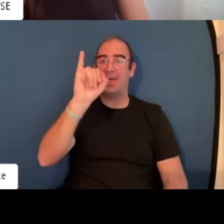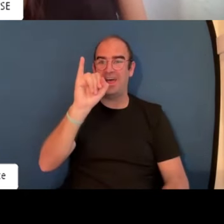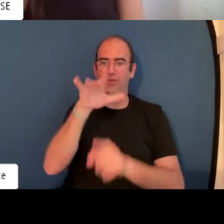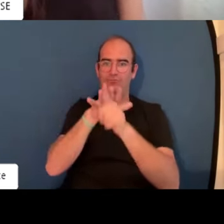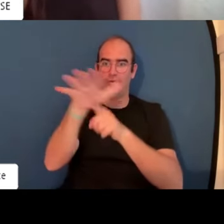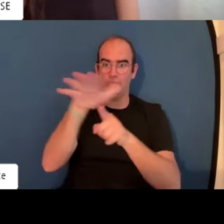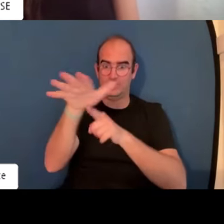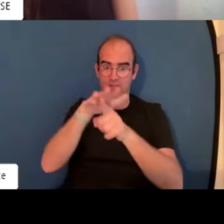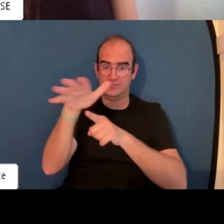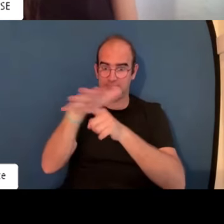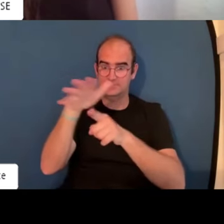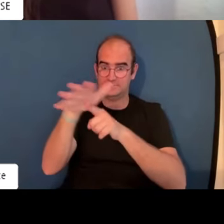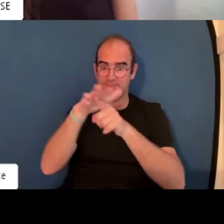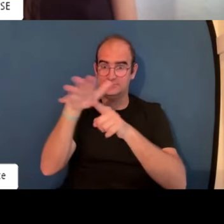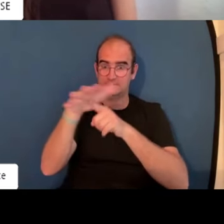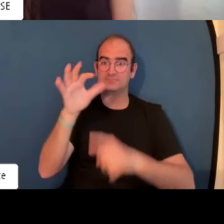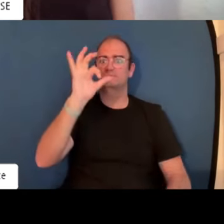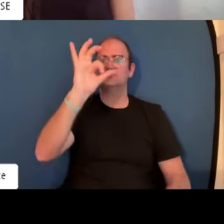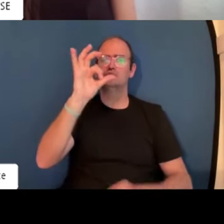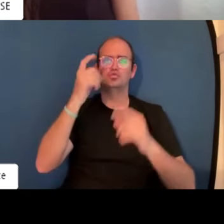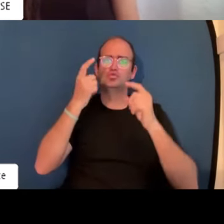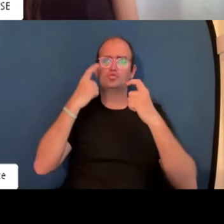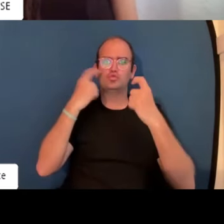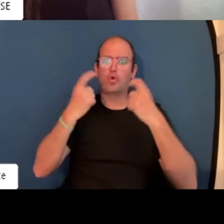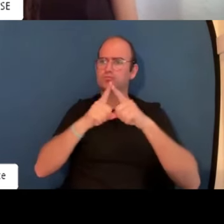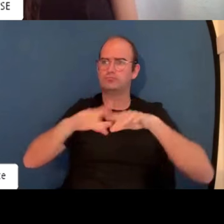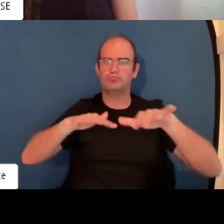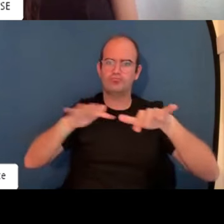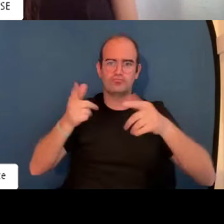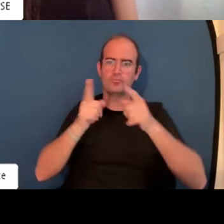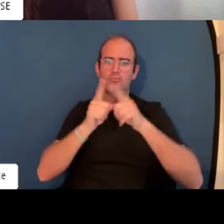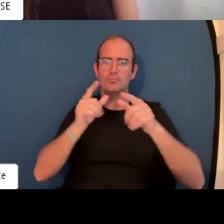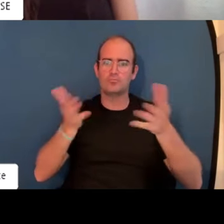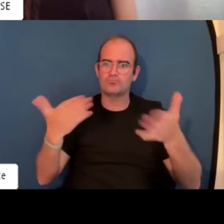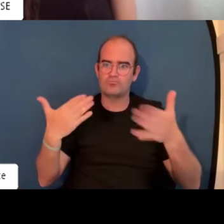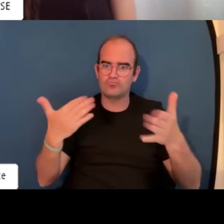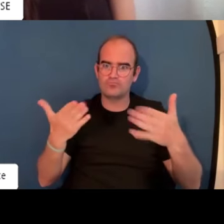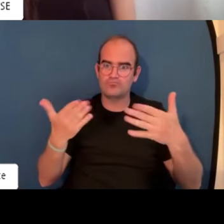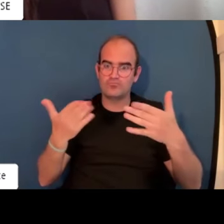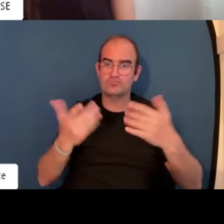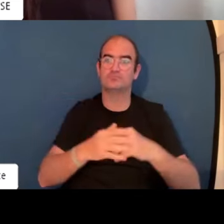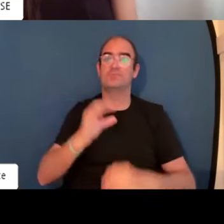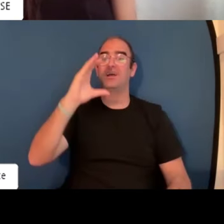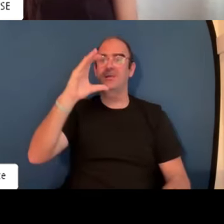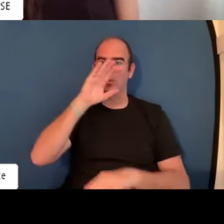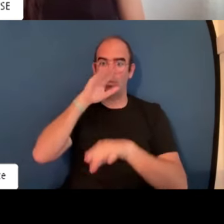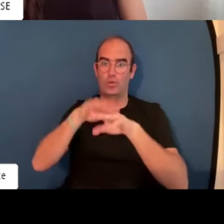el dominante, la I que es el influyente, la S que es la persona